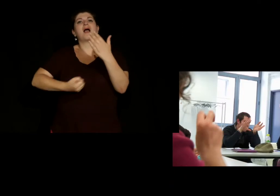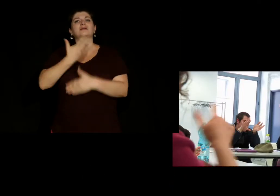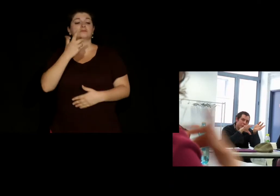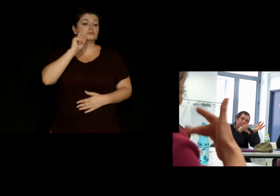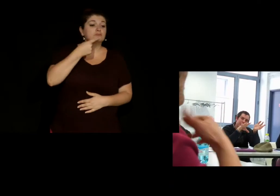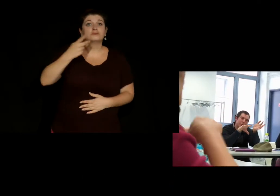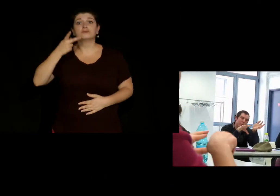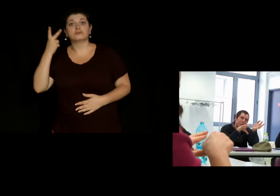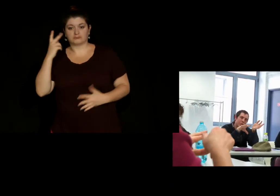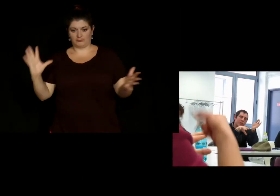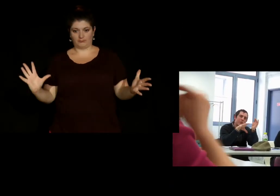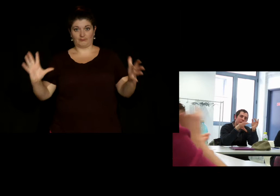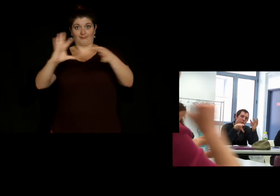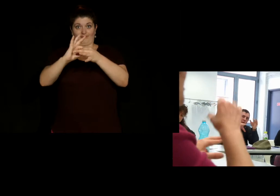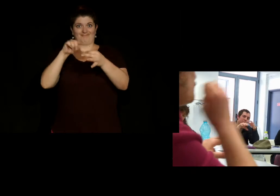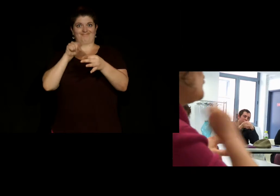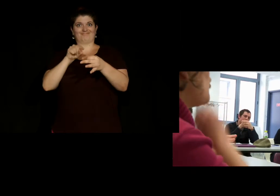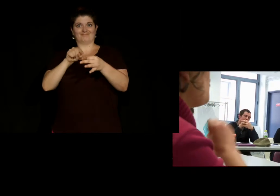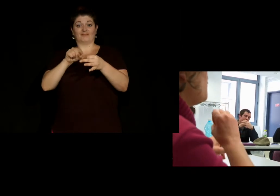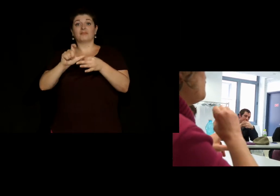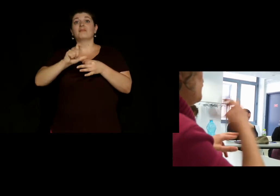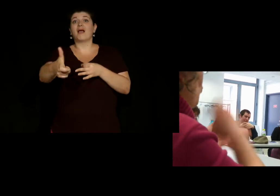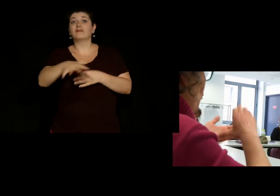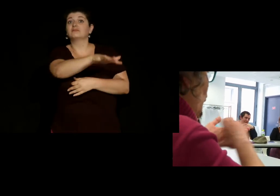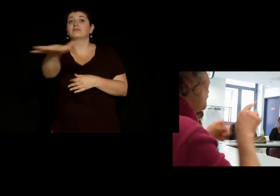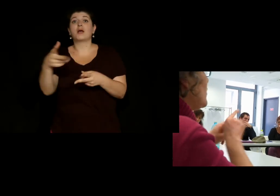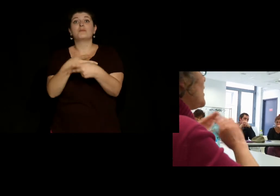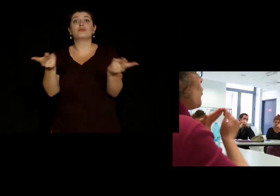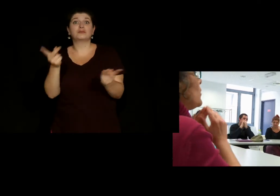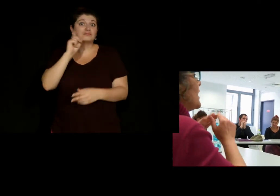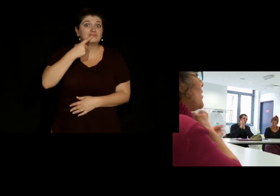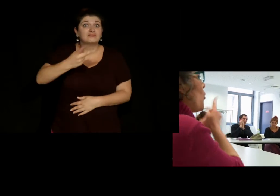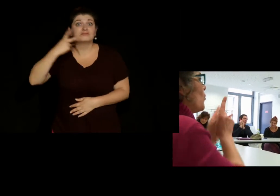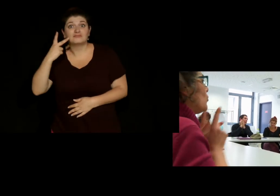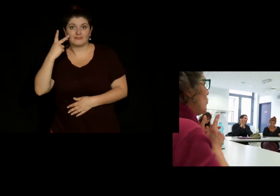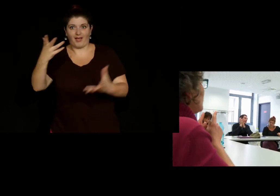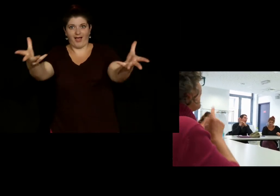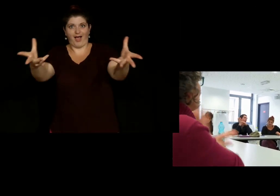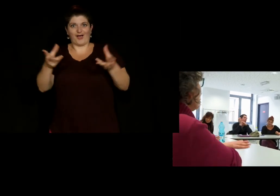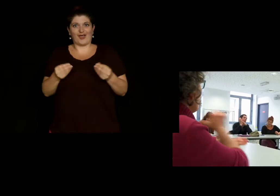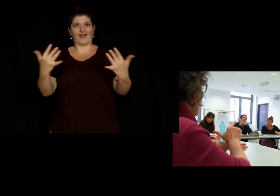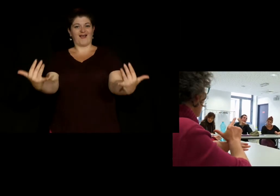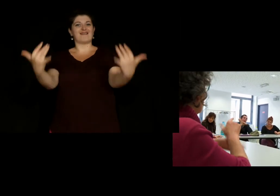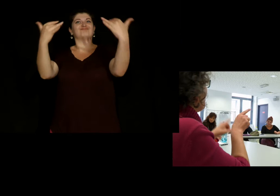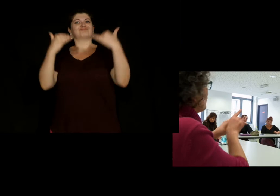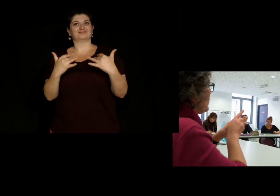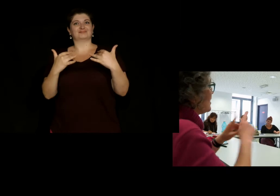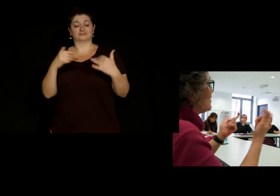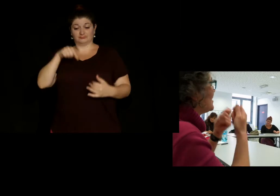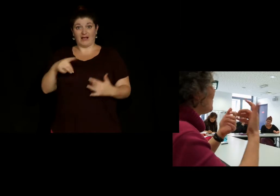projet mené là-dessus donc du coup ça ça permet d'accueillir et du public sourd et du public entendant et on fait